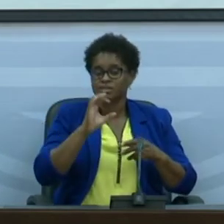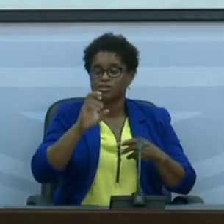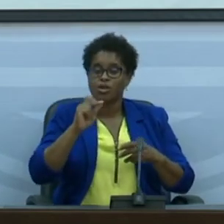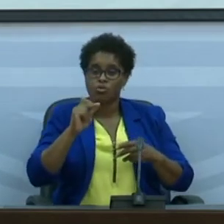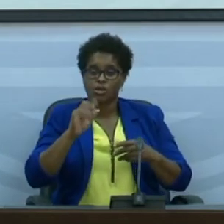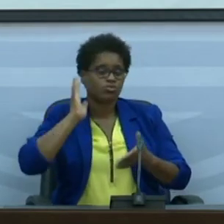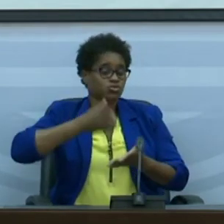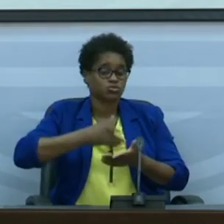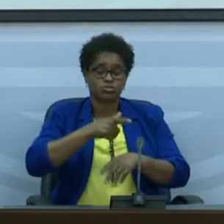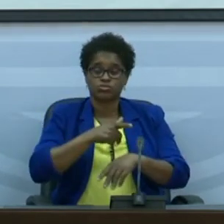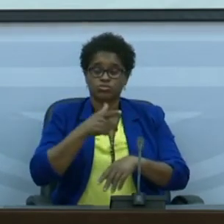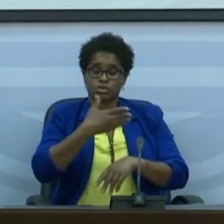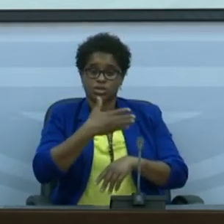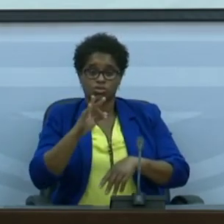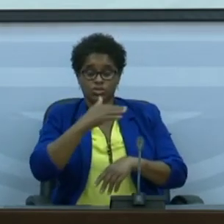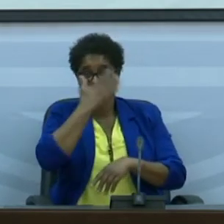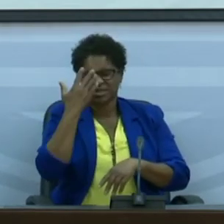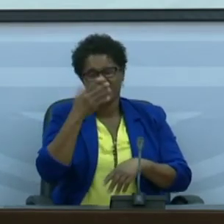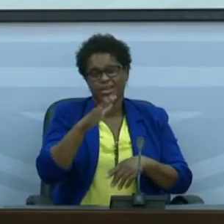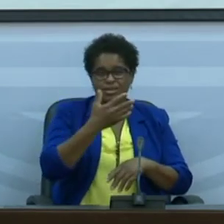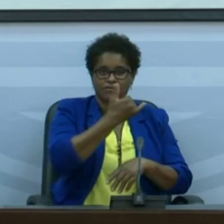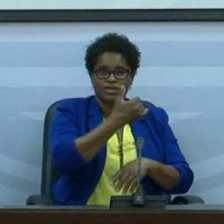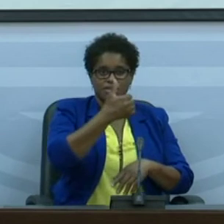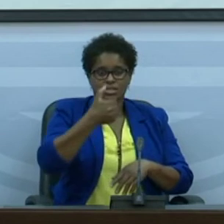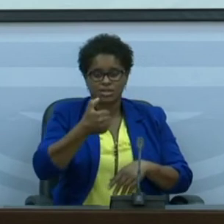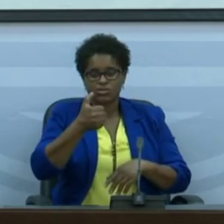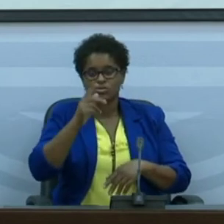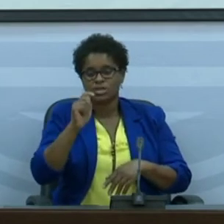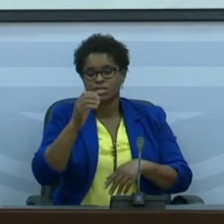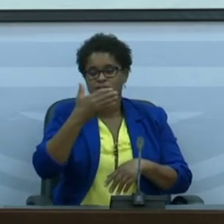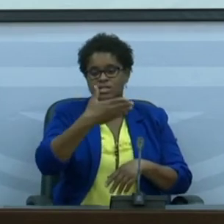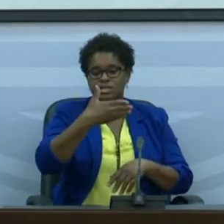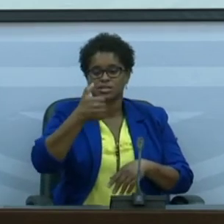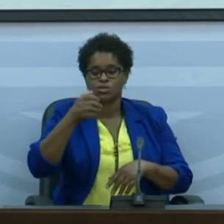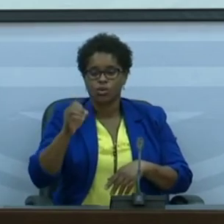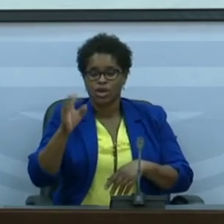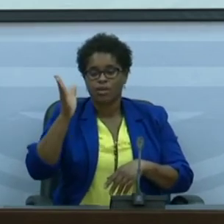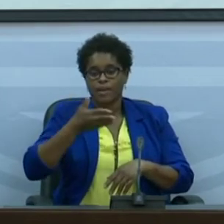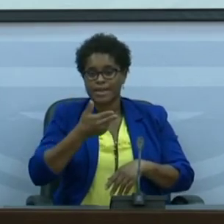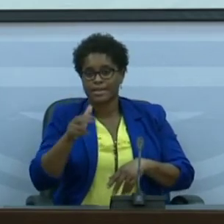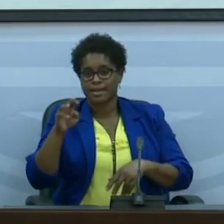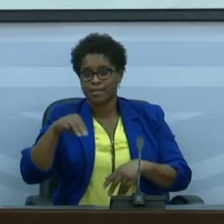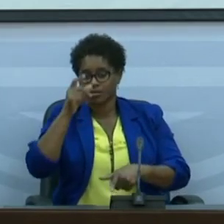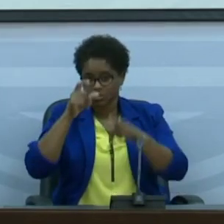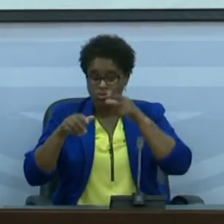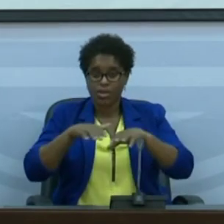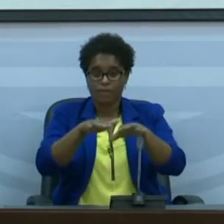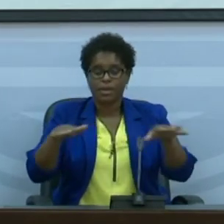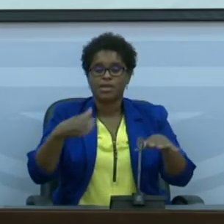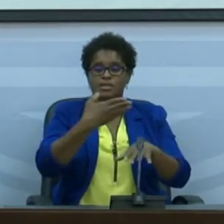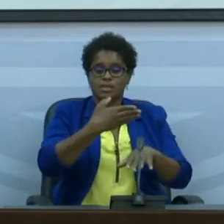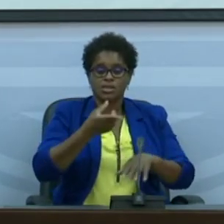nos últimos 14 dias entre 25 e 150 por 100 mil habitantes que é Praia com 79